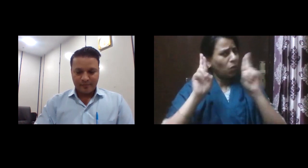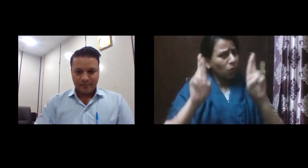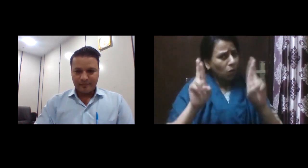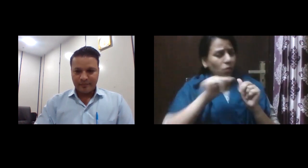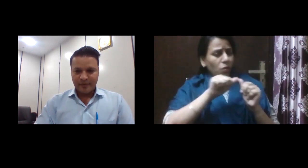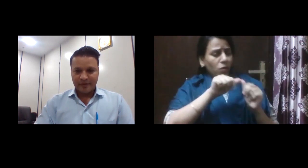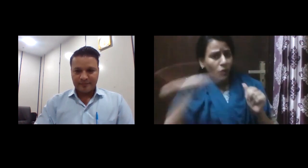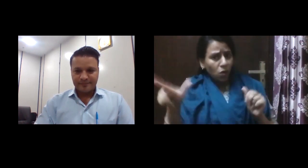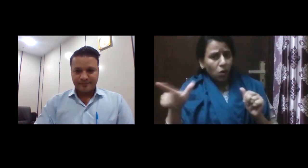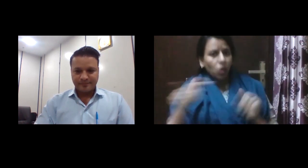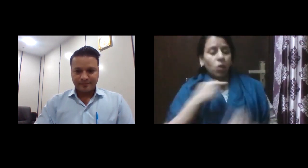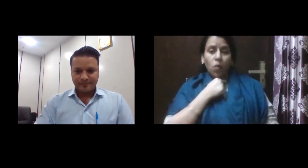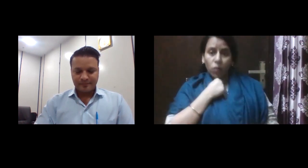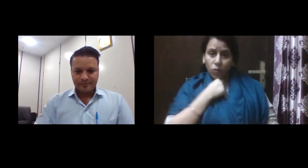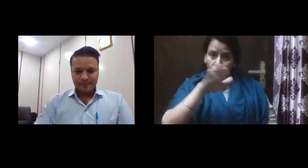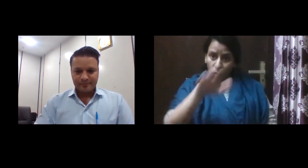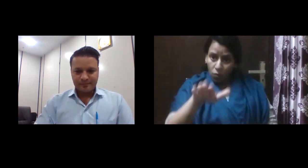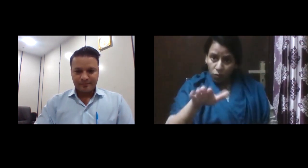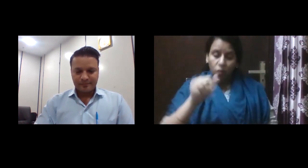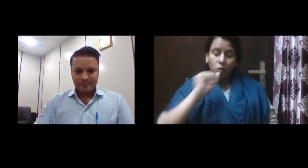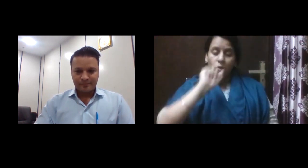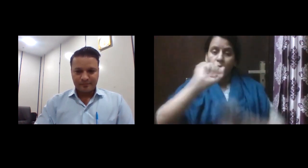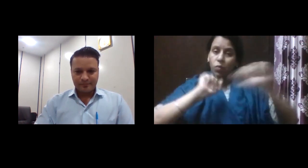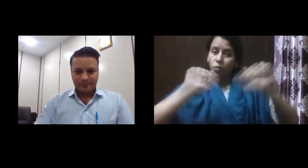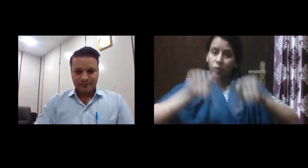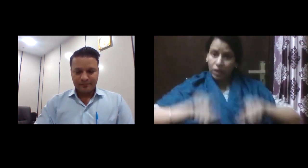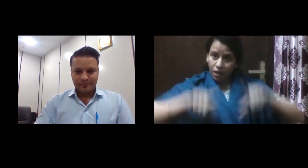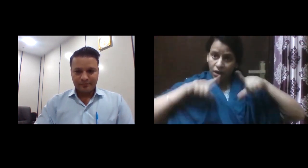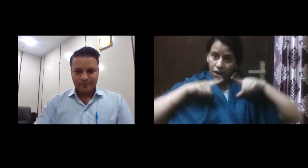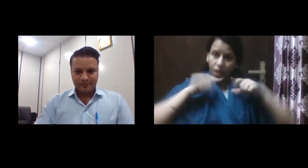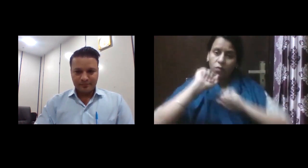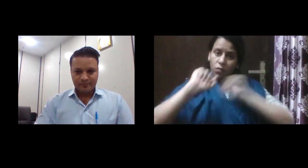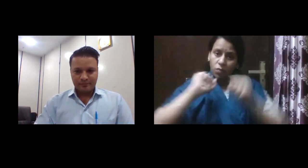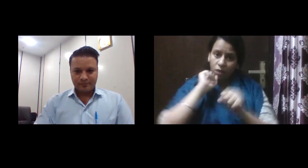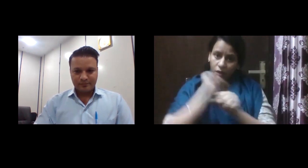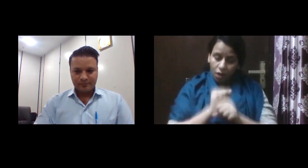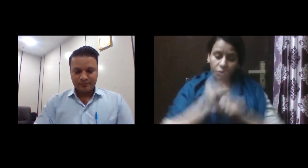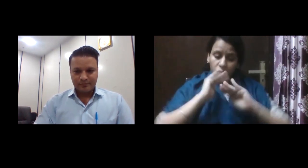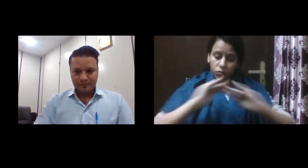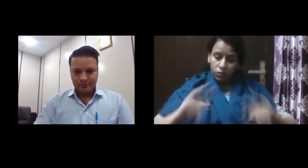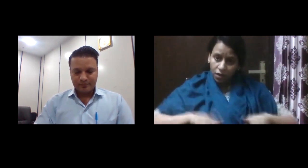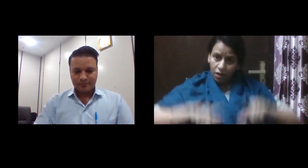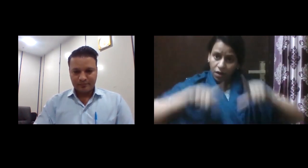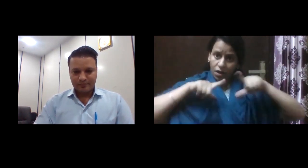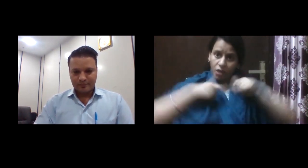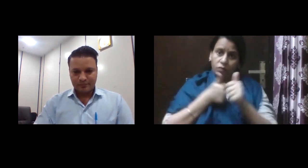अपने जीवन में अपने काम में अपनी स्टुडेंट लाइफ में इसको फॉल्व करेंगे और एक अच्छा उधारन पेश करेंगे